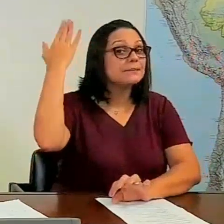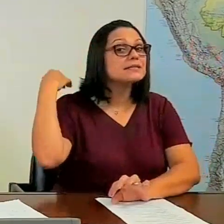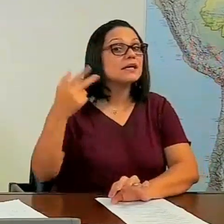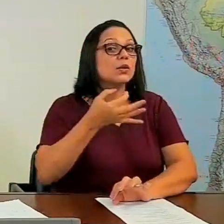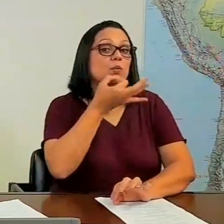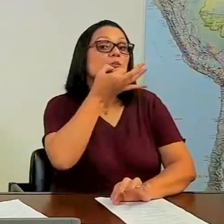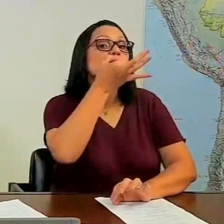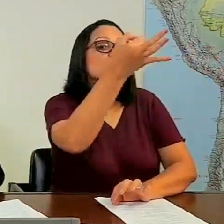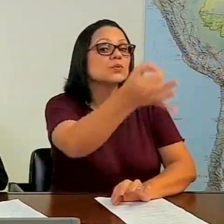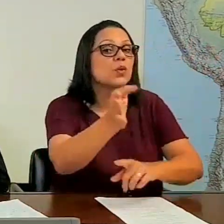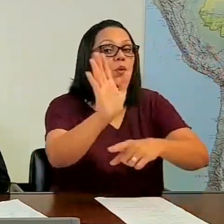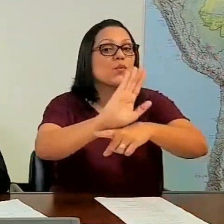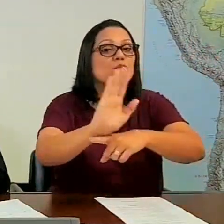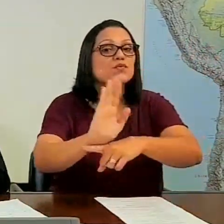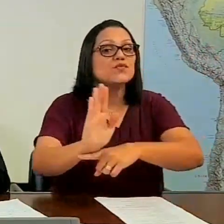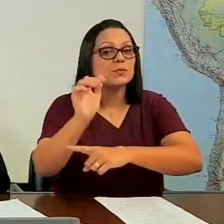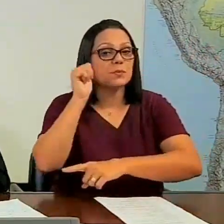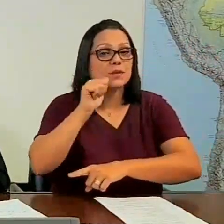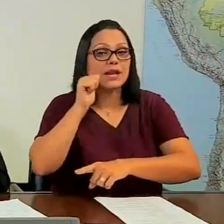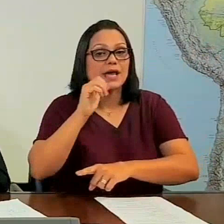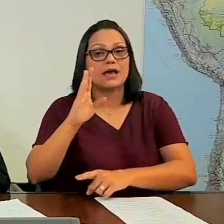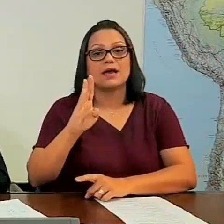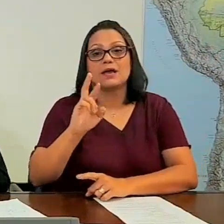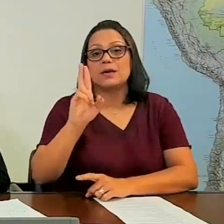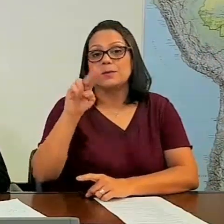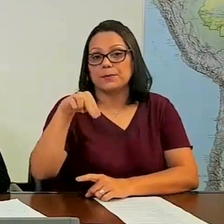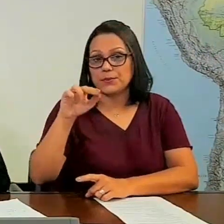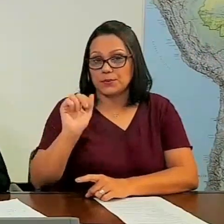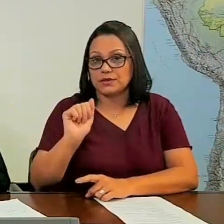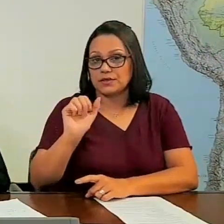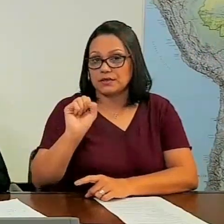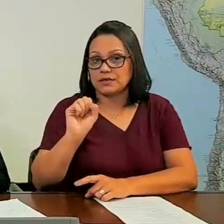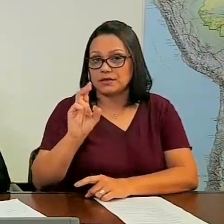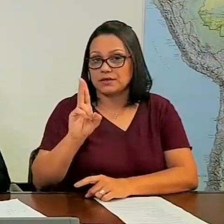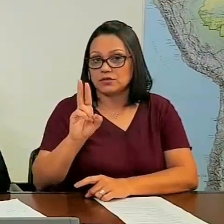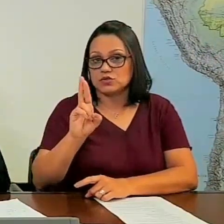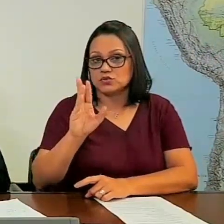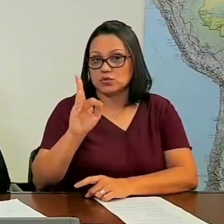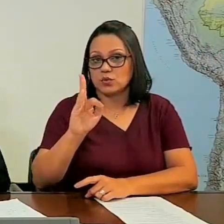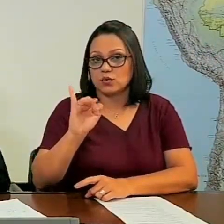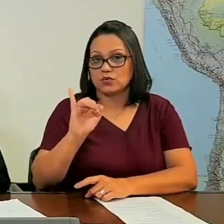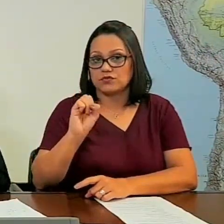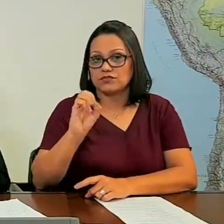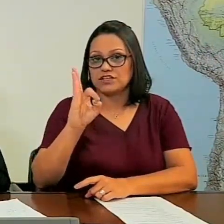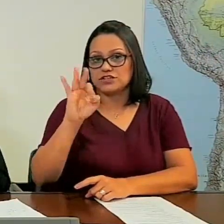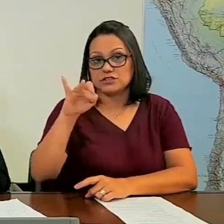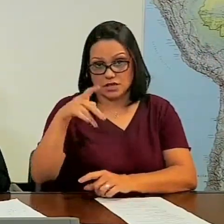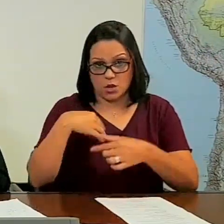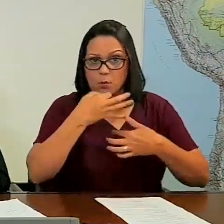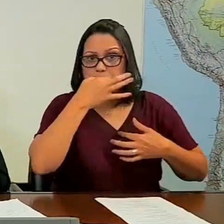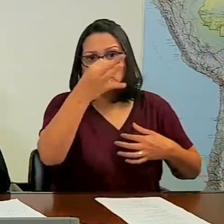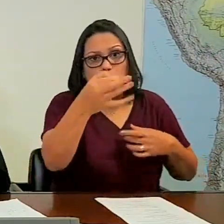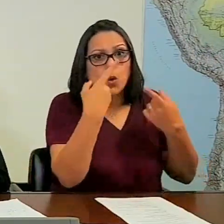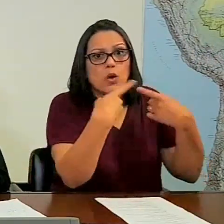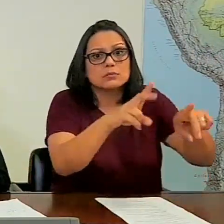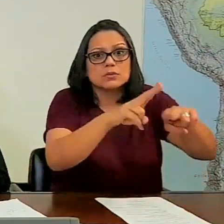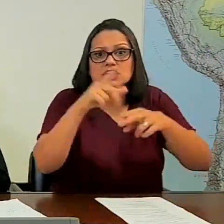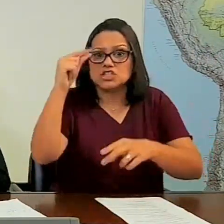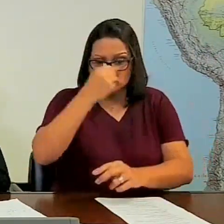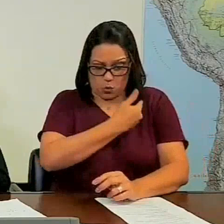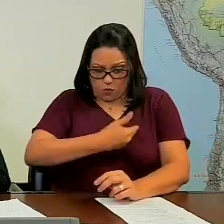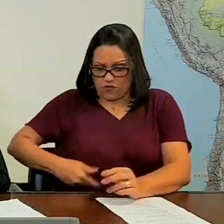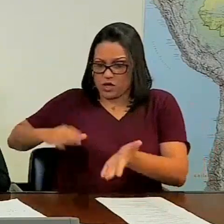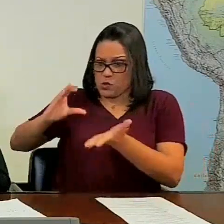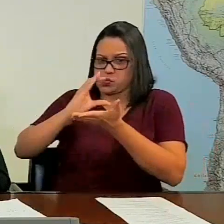o filme da Bruna Sufistinha, feito com dinheiro público. Critiquei, mas já foi gasto o dinheiro, né, e